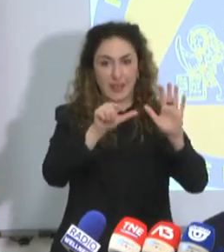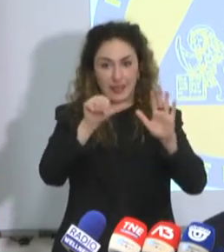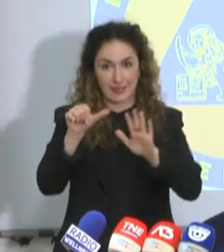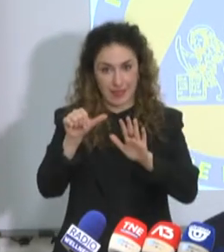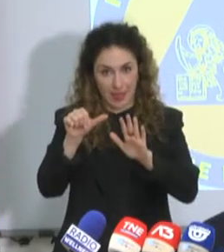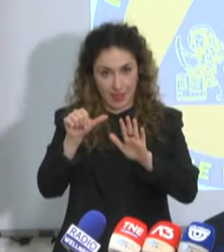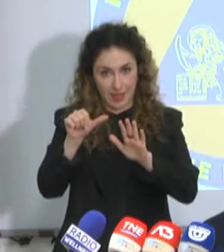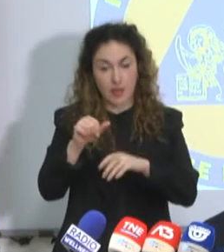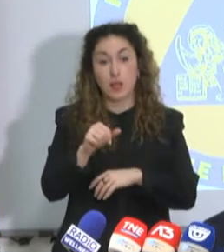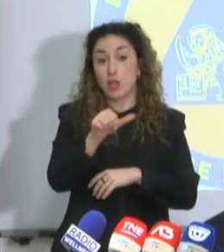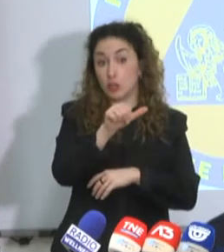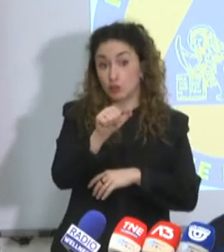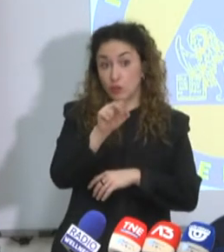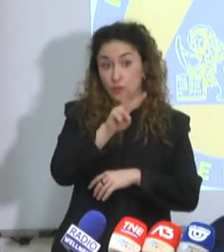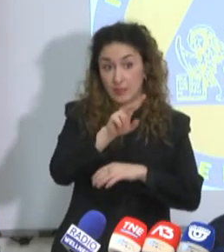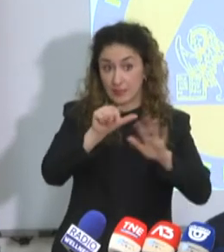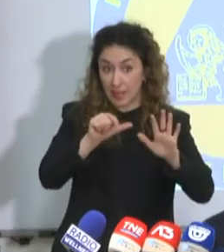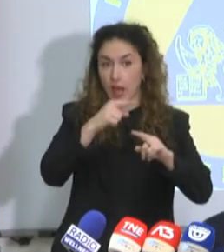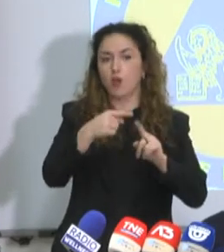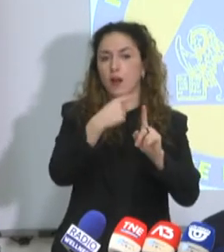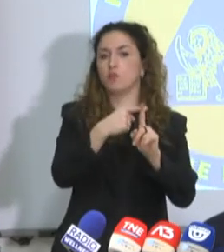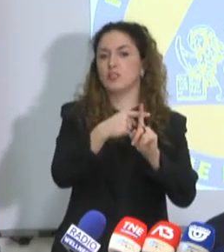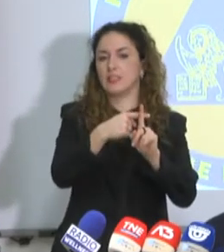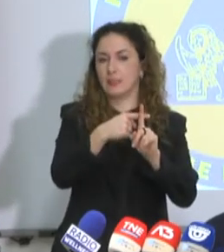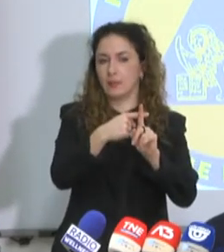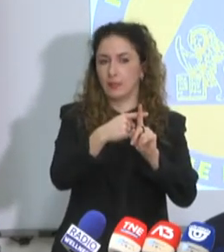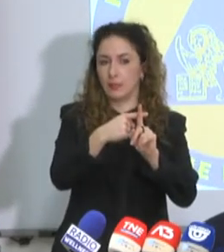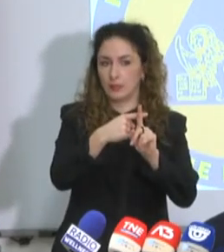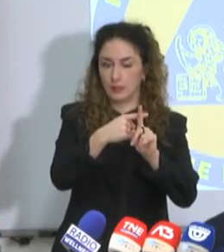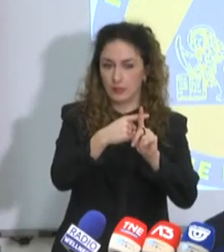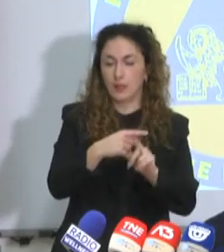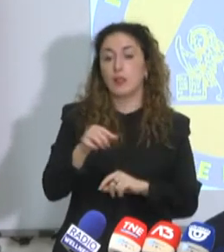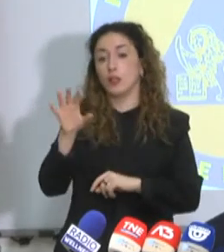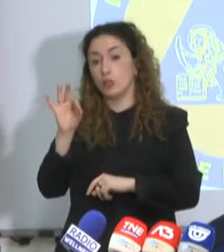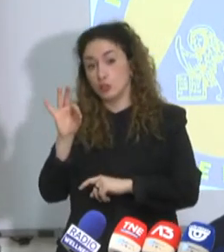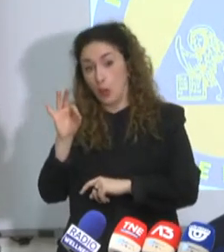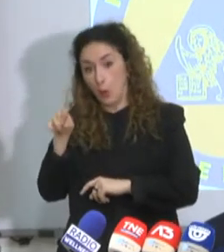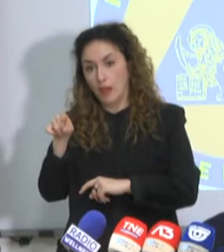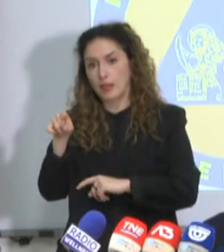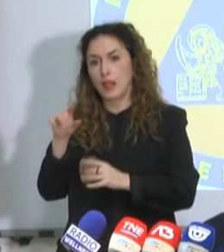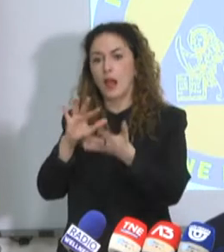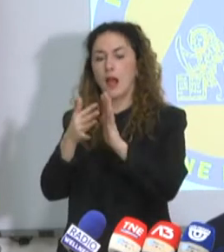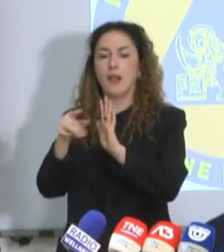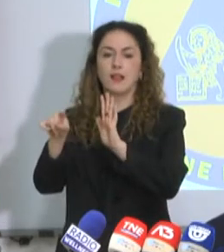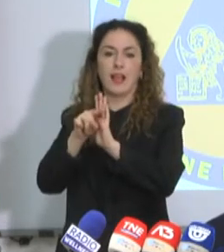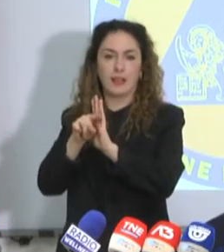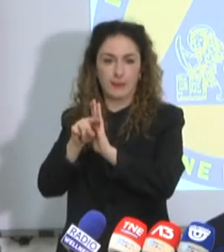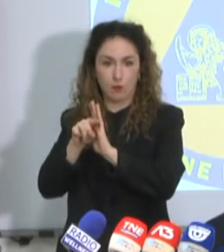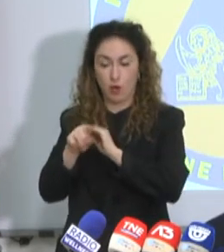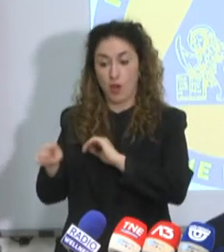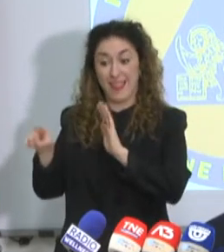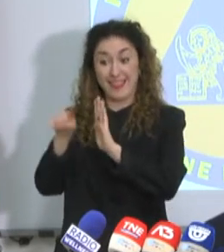di cui 126 sono ancora positivi, mentre 50 ormai sono negativizzati. I